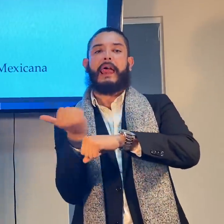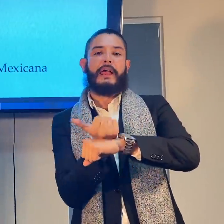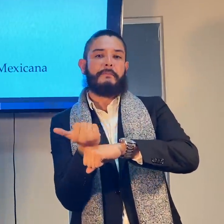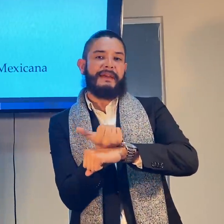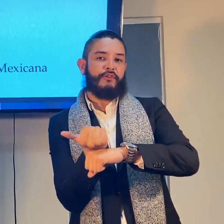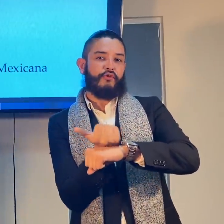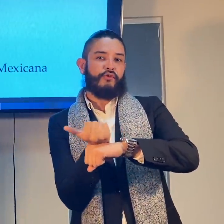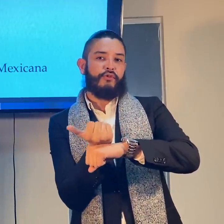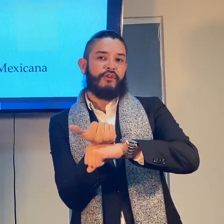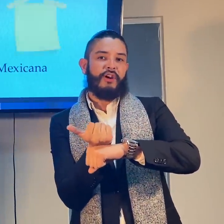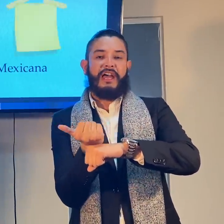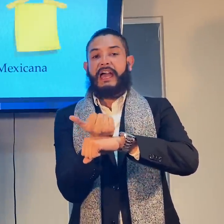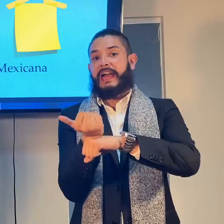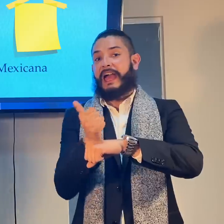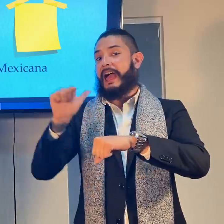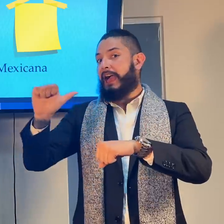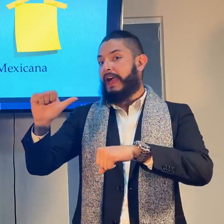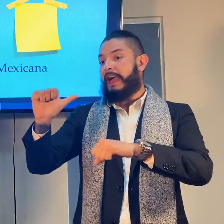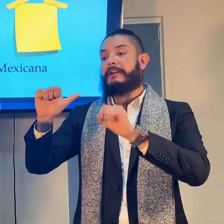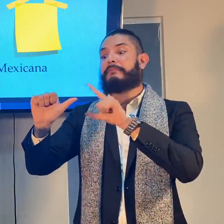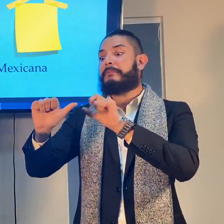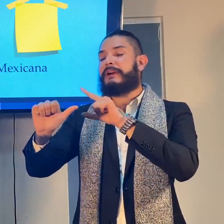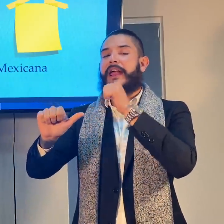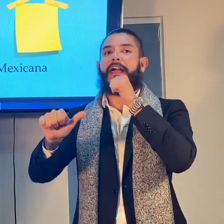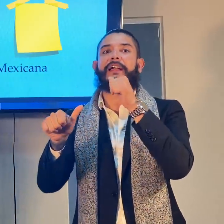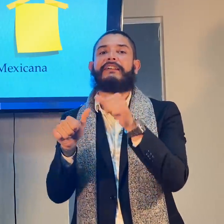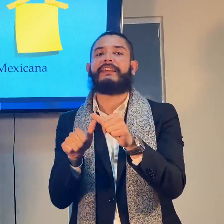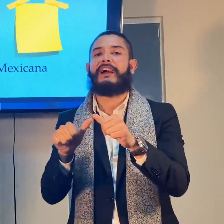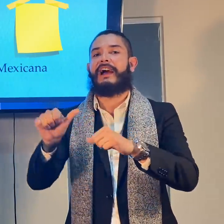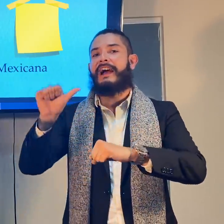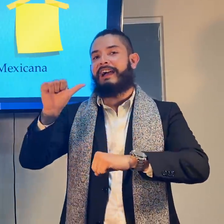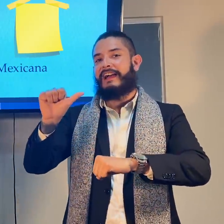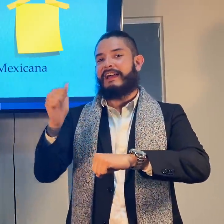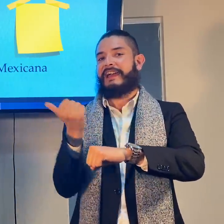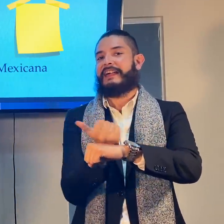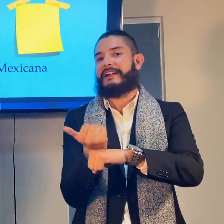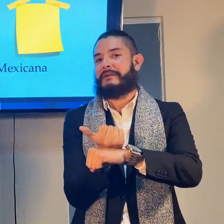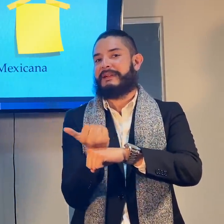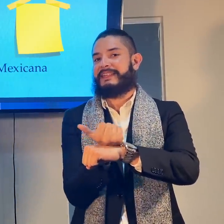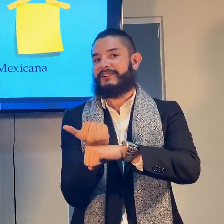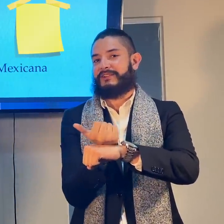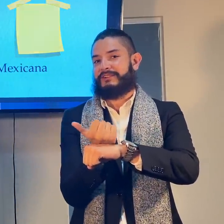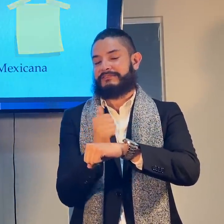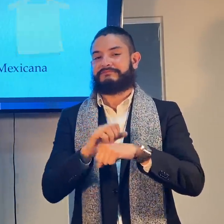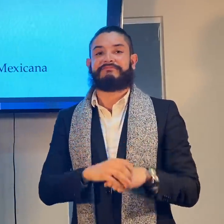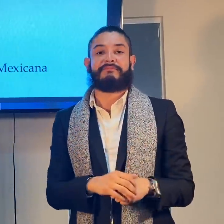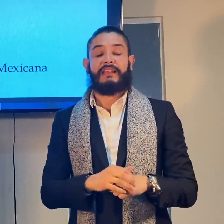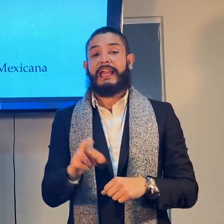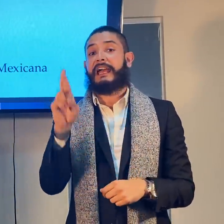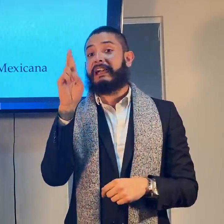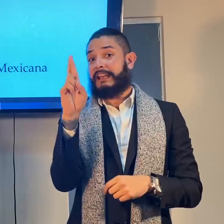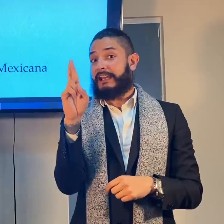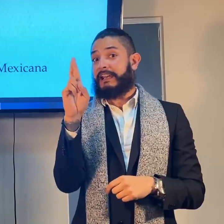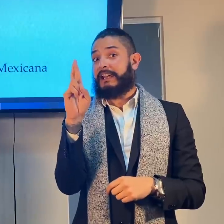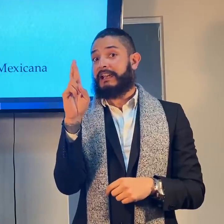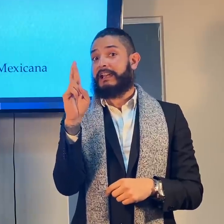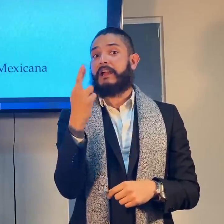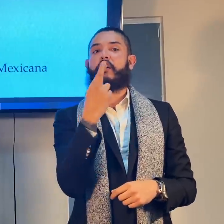con A, amarillo. Con la misma letra, A, amarillo. La R,